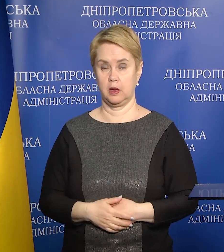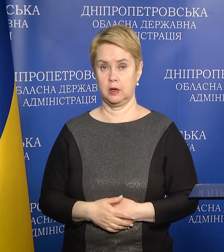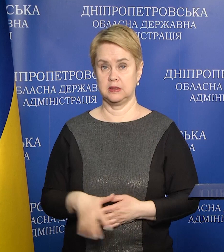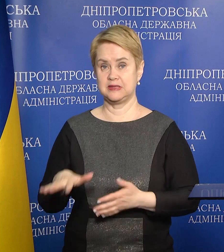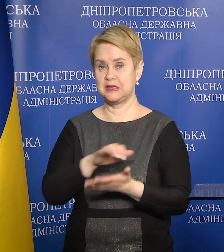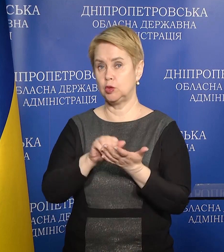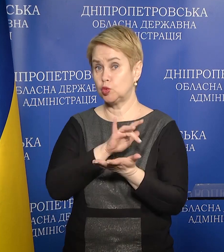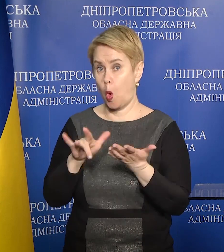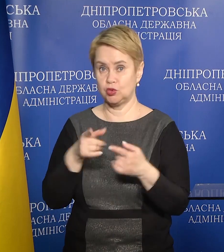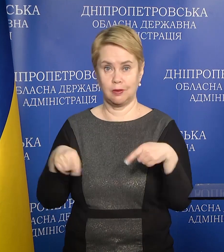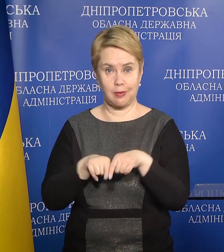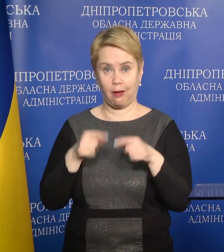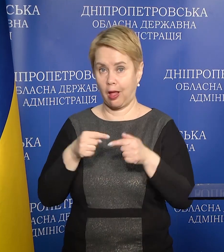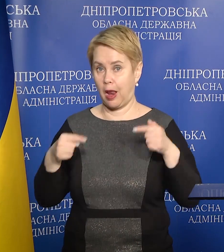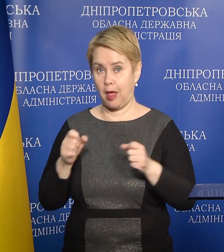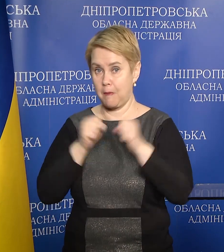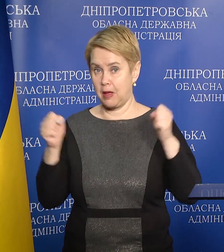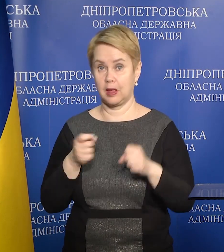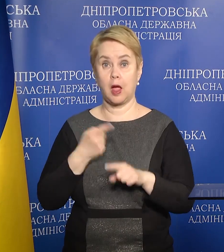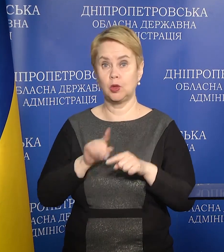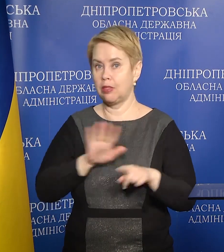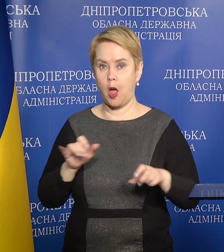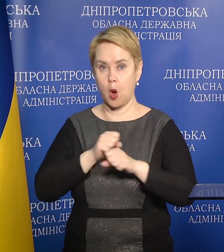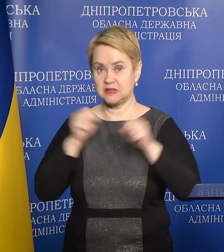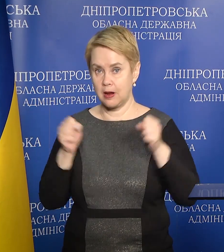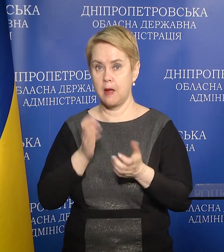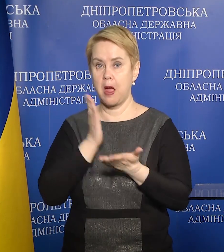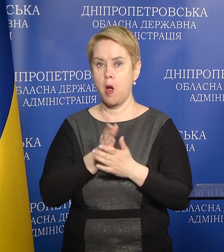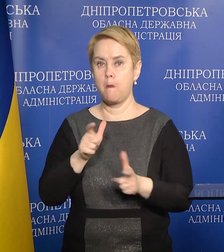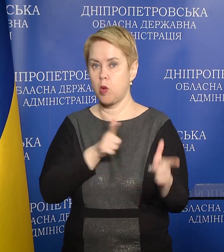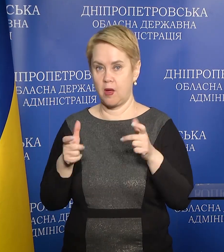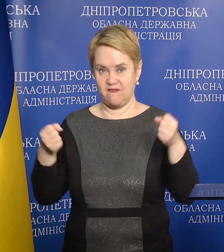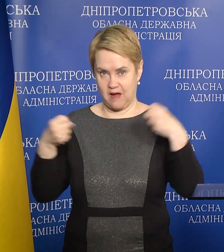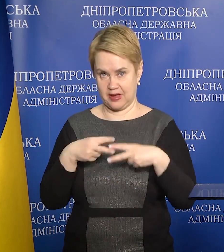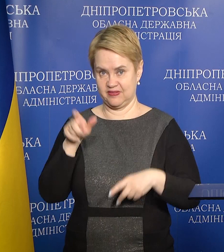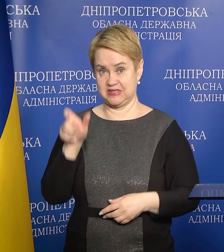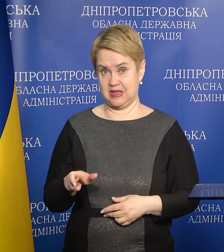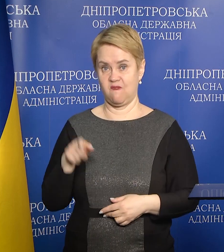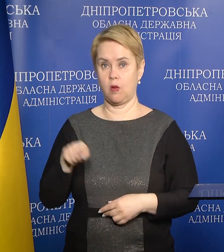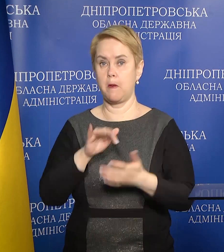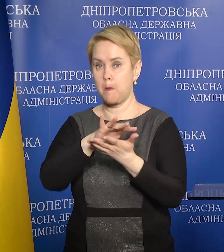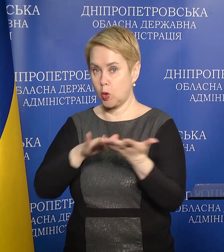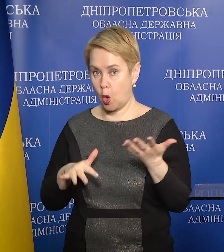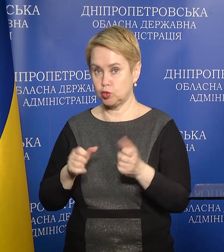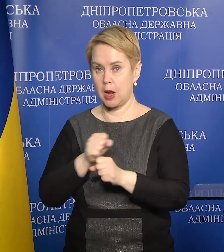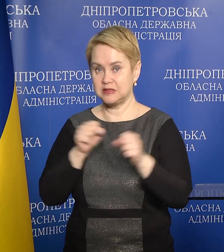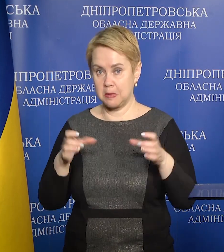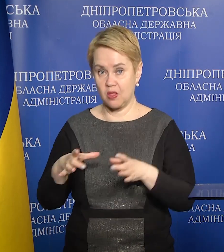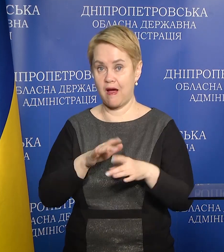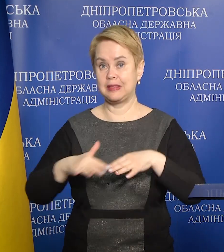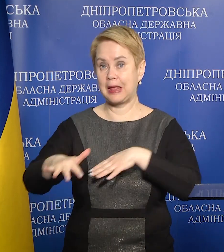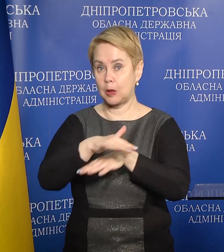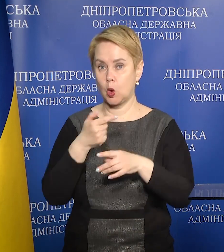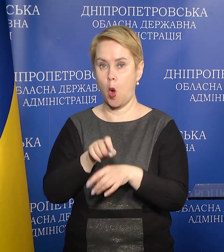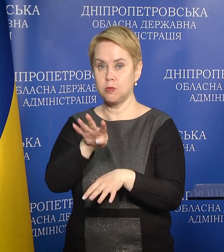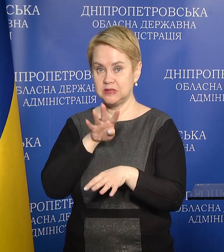Знешкоджувати такі елементи, які не розірвалися, мають лише підготовлені фахівці. Вони продовжують розмівання територій,